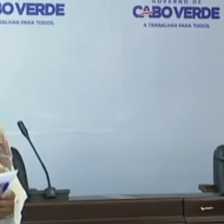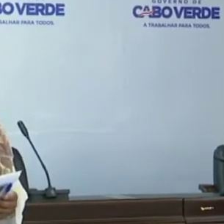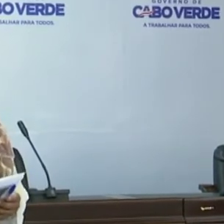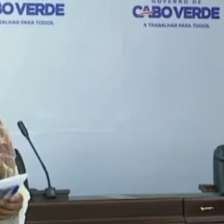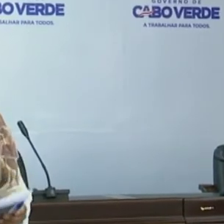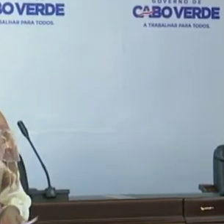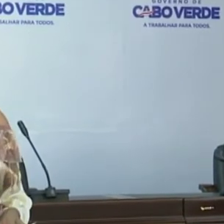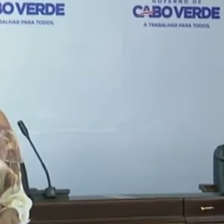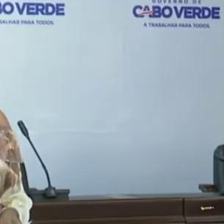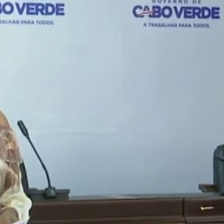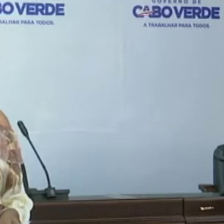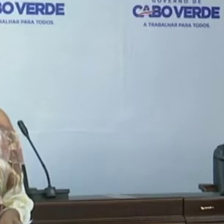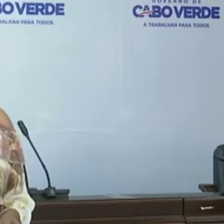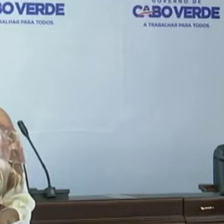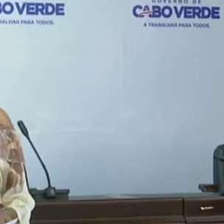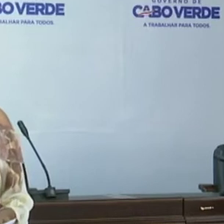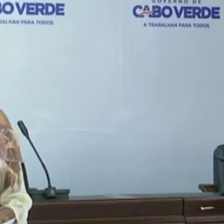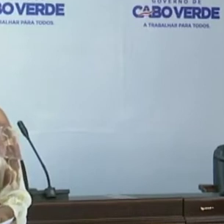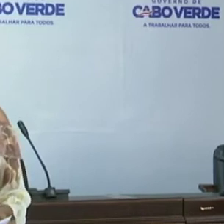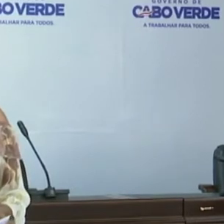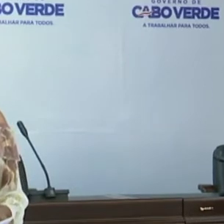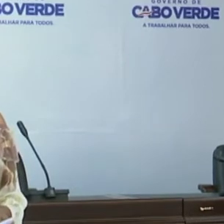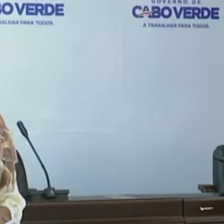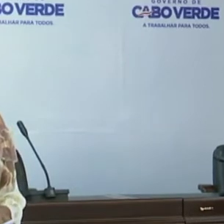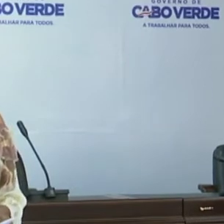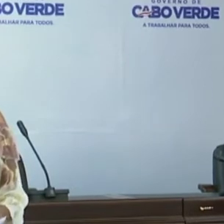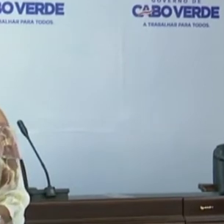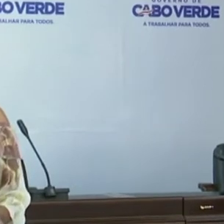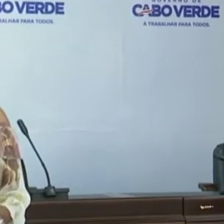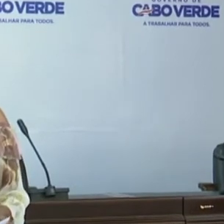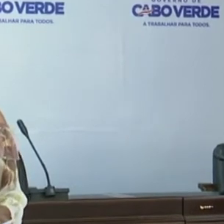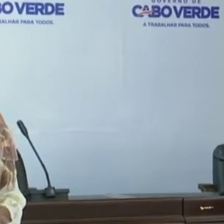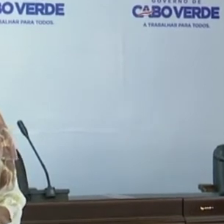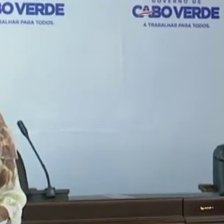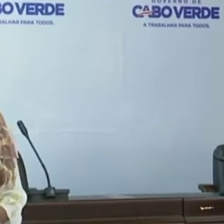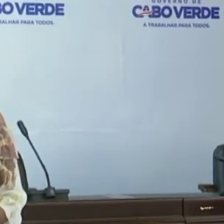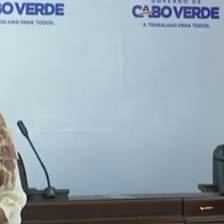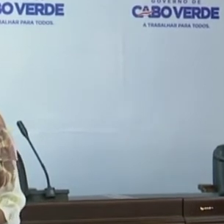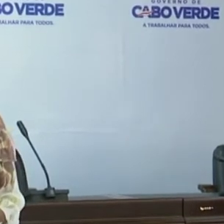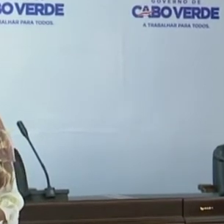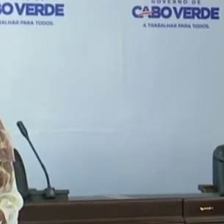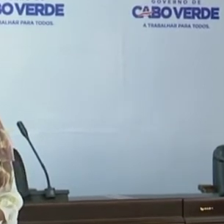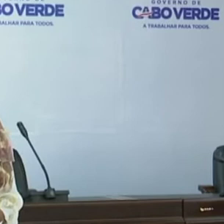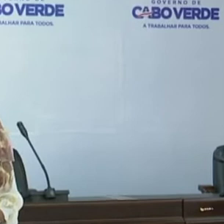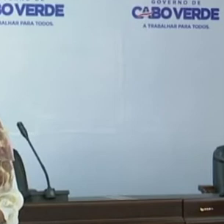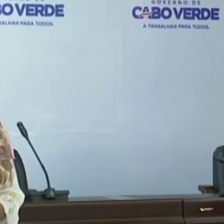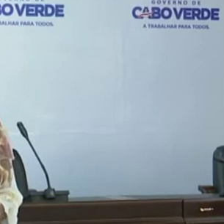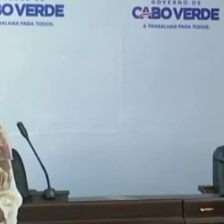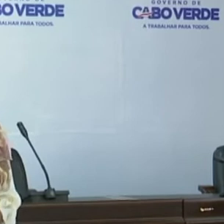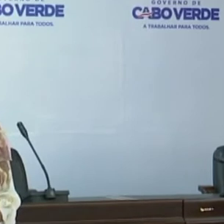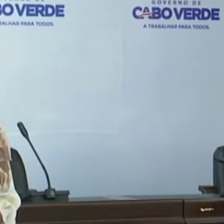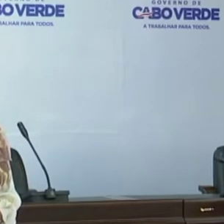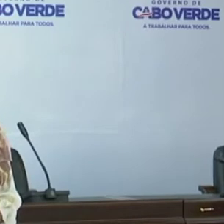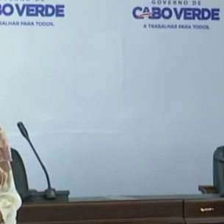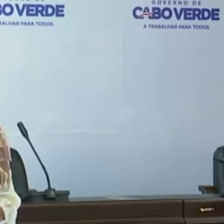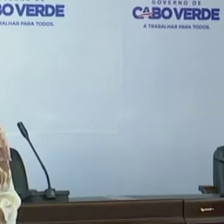própria Ilha Brava, que apresenta 82 casos positivos. Mas para esta matemática, vamos passar a palavra ao Diretor Nacional da Saúde, que